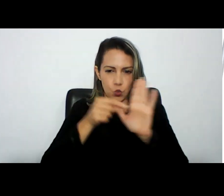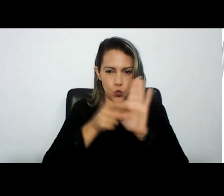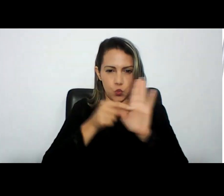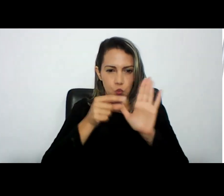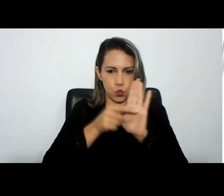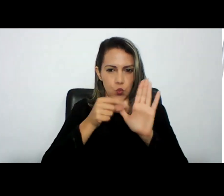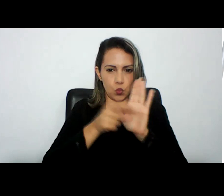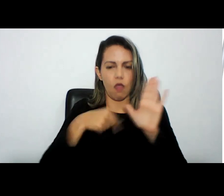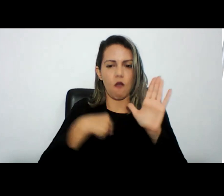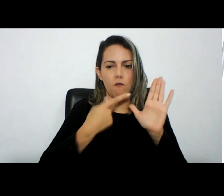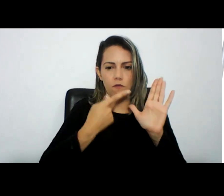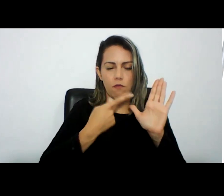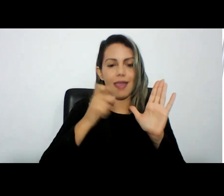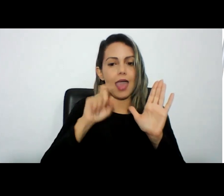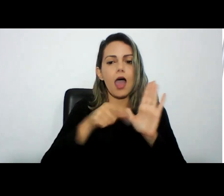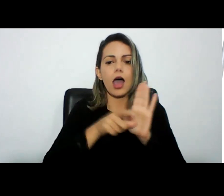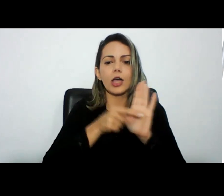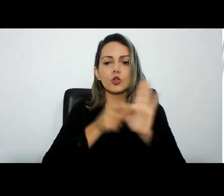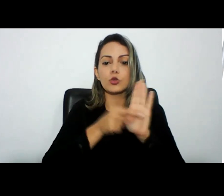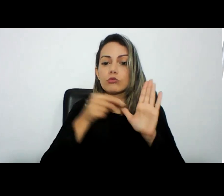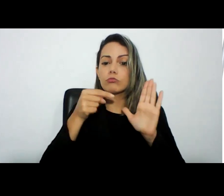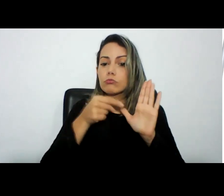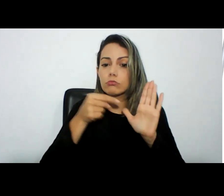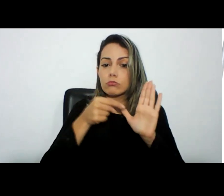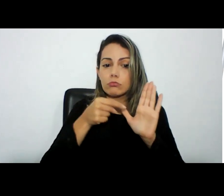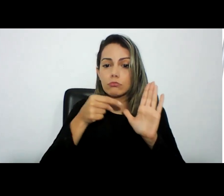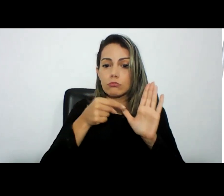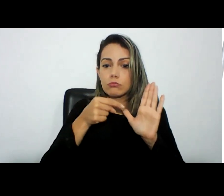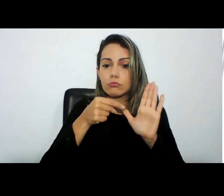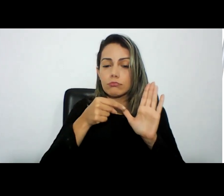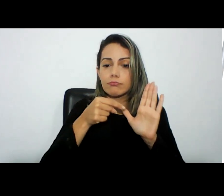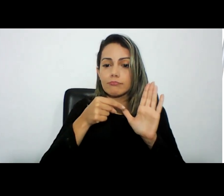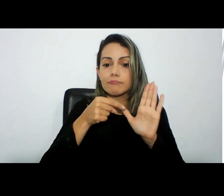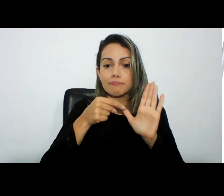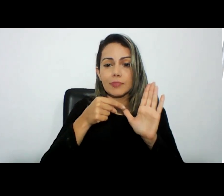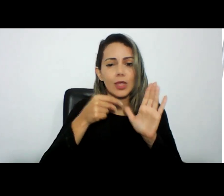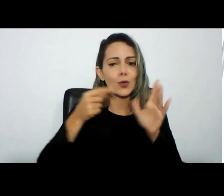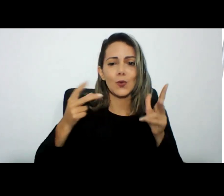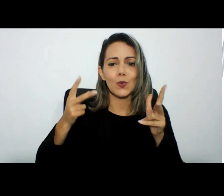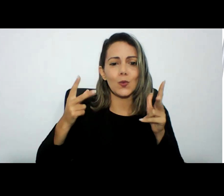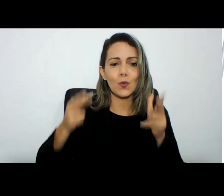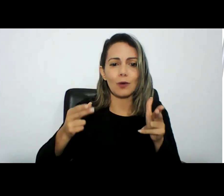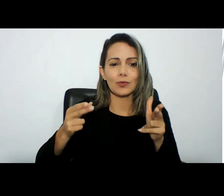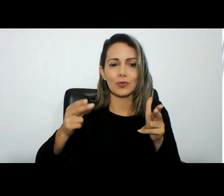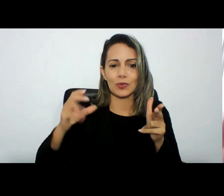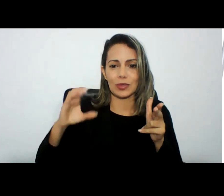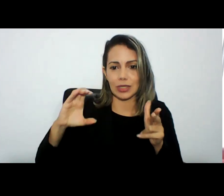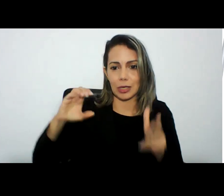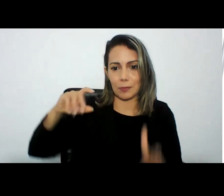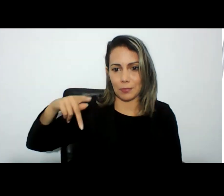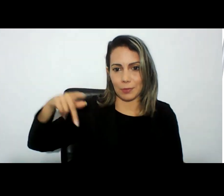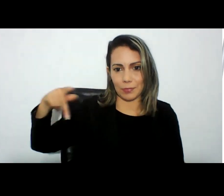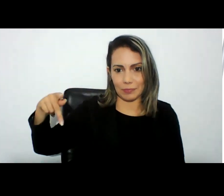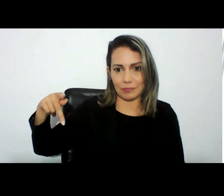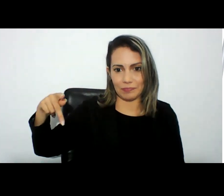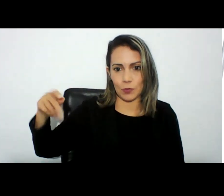4939 eles são praticamente reproduzidos na íntegra do novo CPP no novo CPP o capítulo